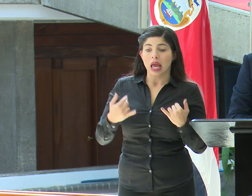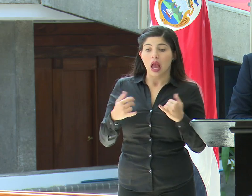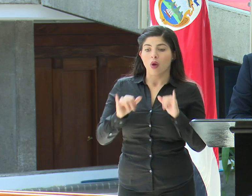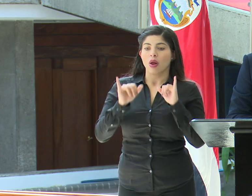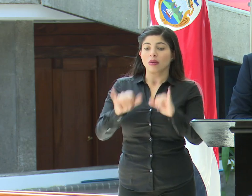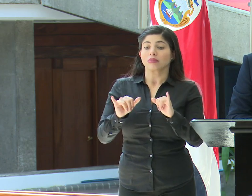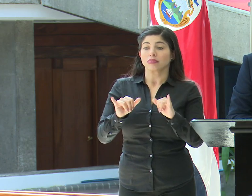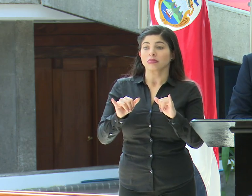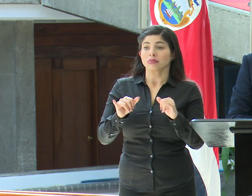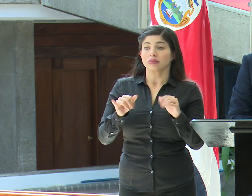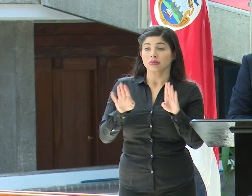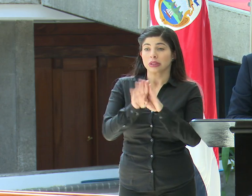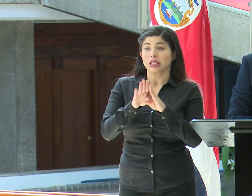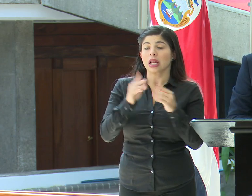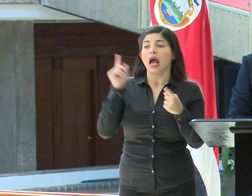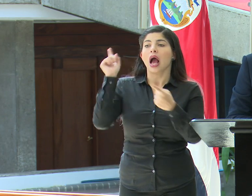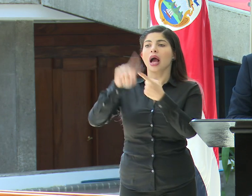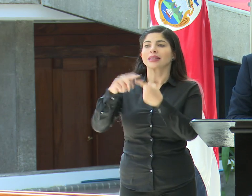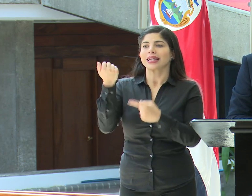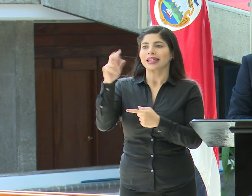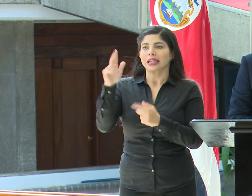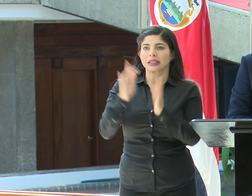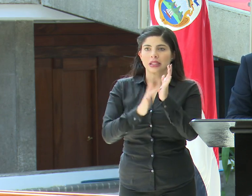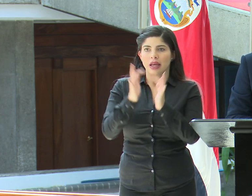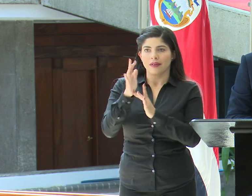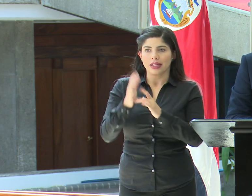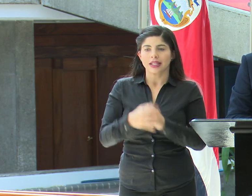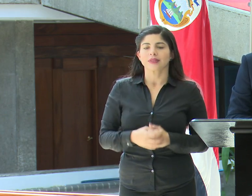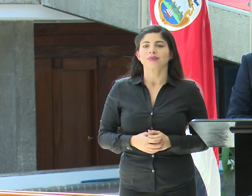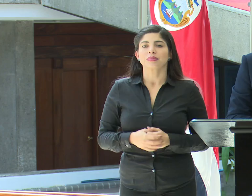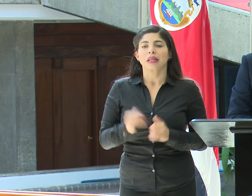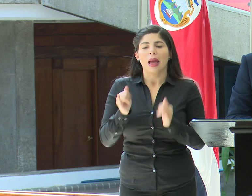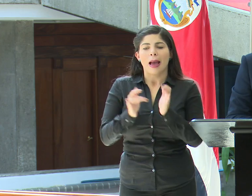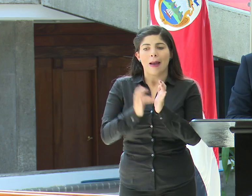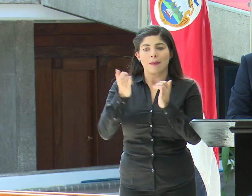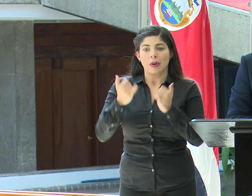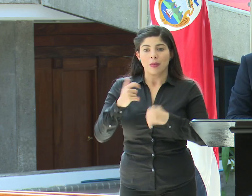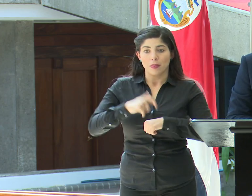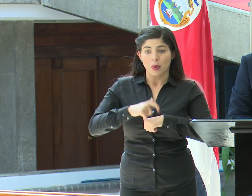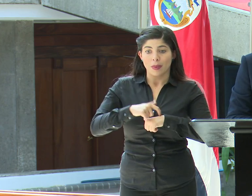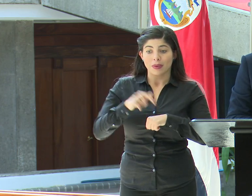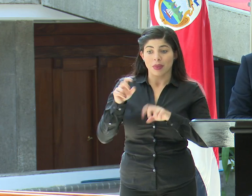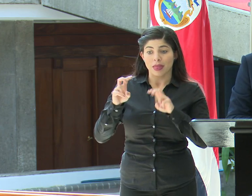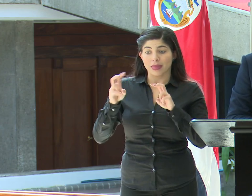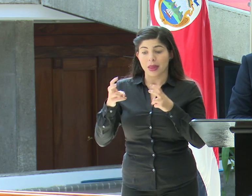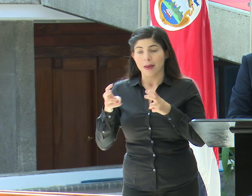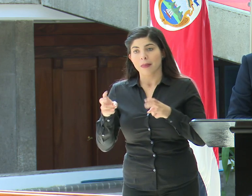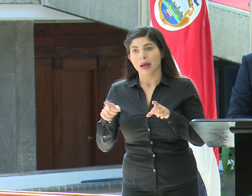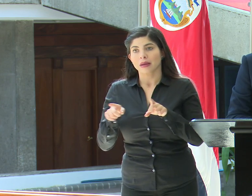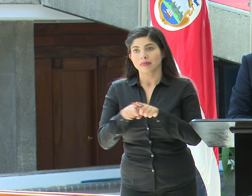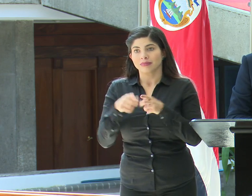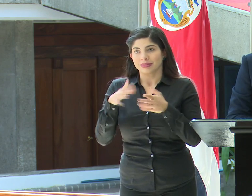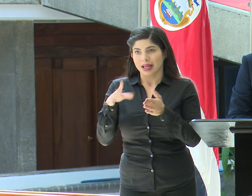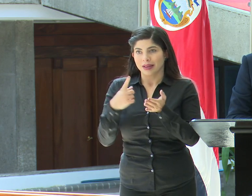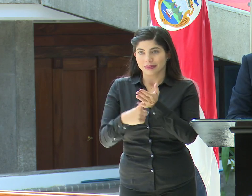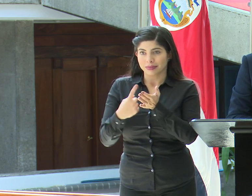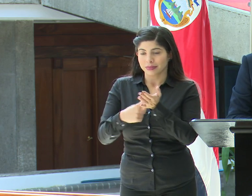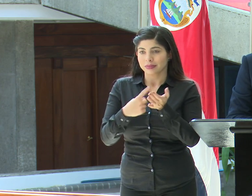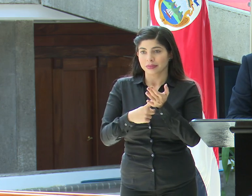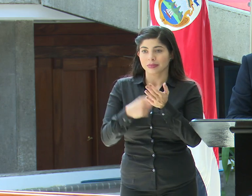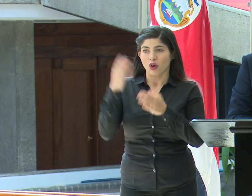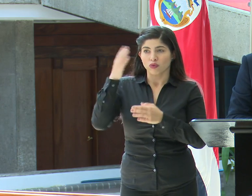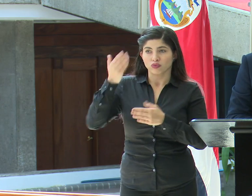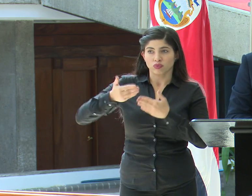hasta el 13 de abril siguiente. Aprovecho la oportunidad, ya que el tema fue también tocado en las